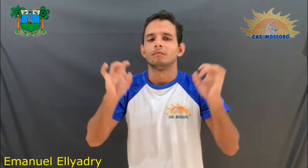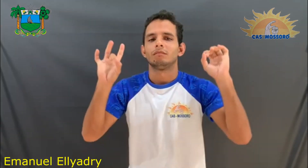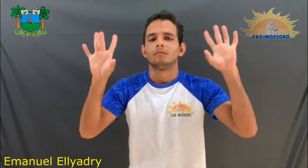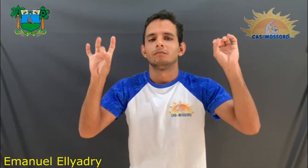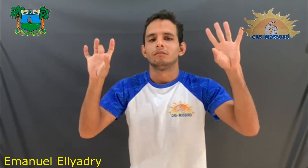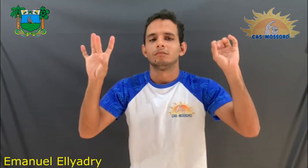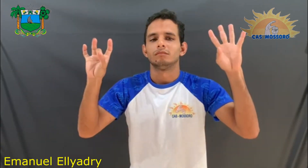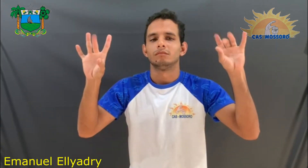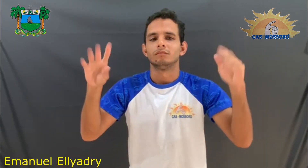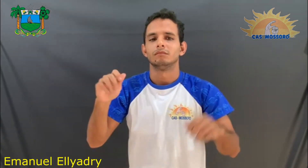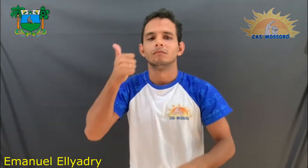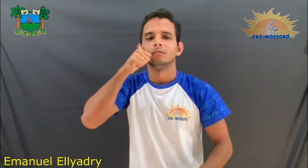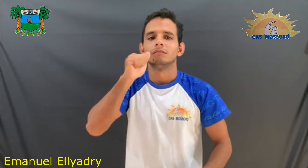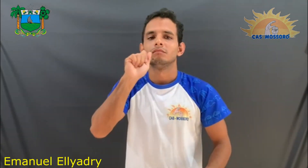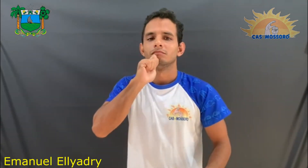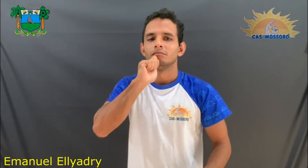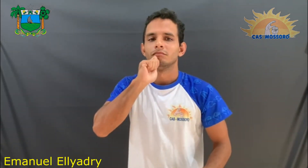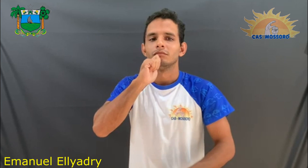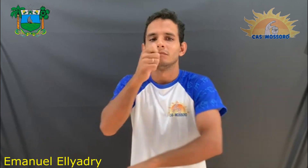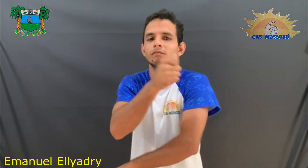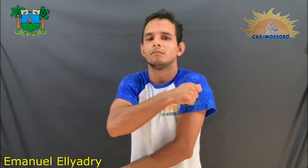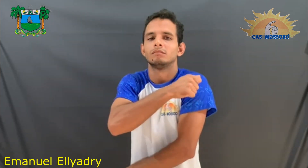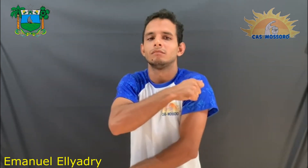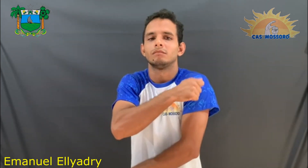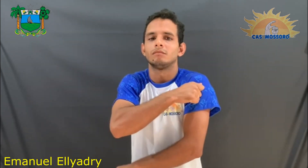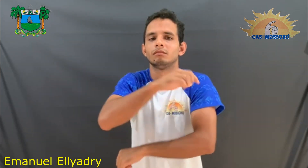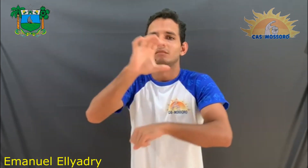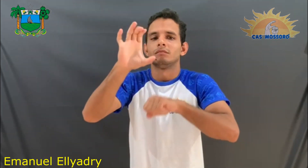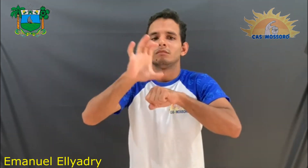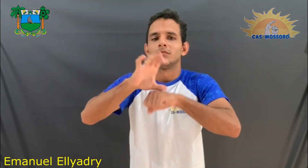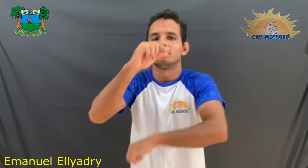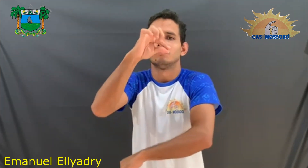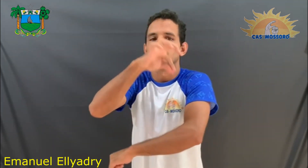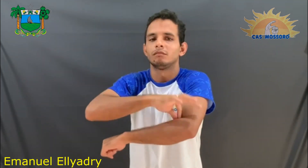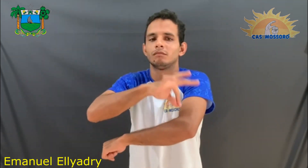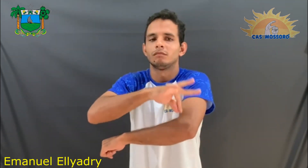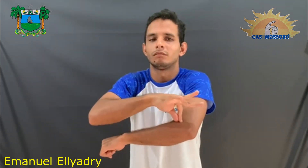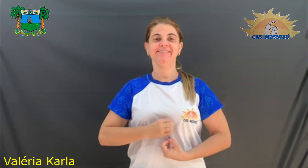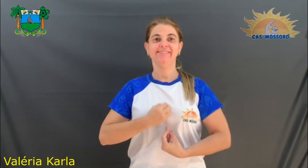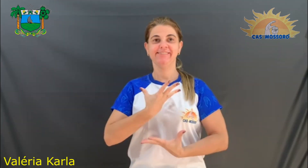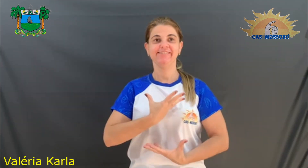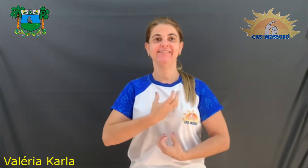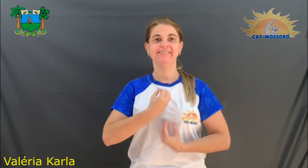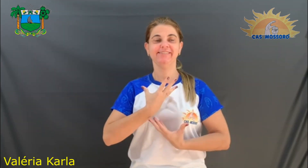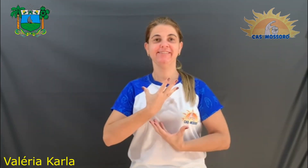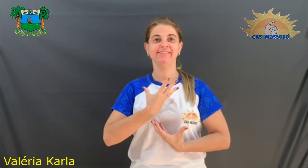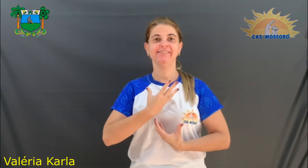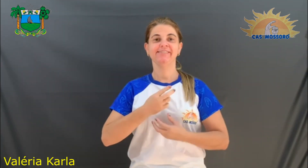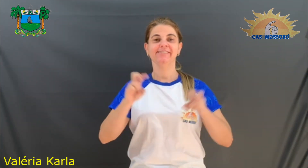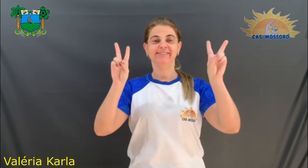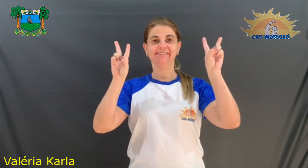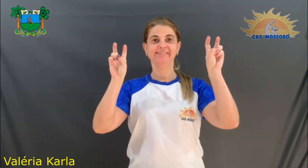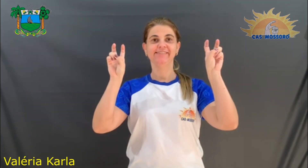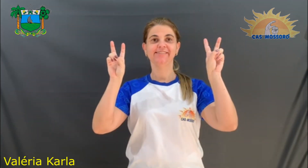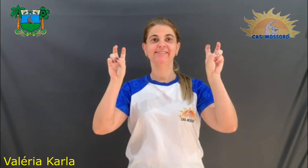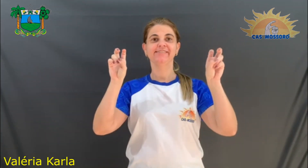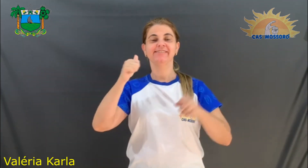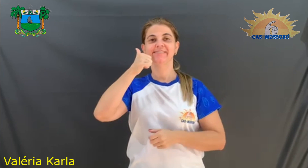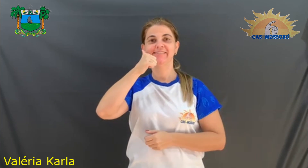em especial as mães de alunos do Cais de Mossoró, com o poema intitulado